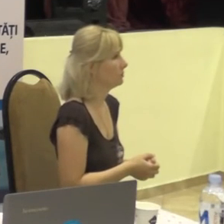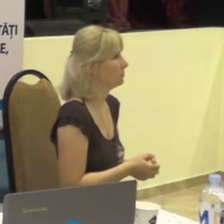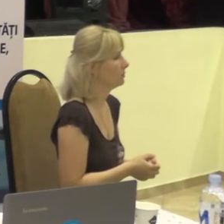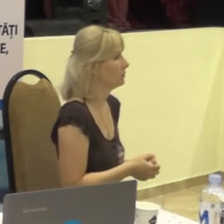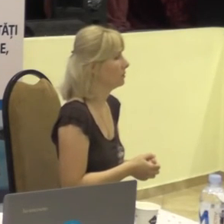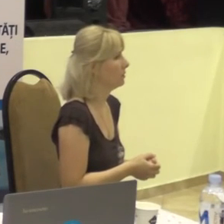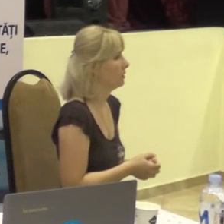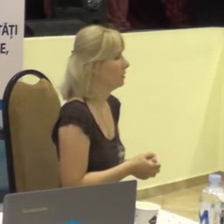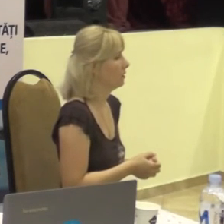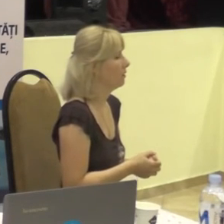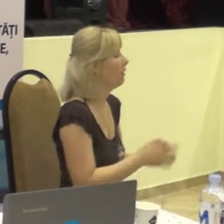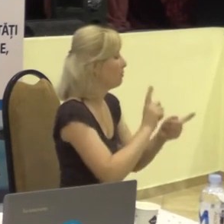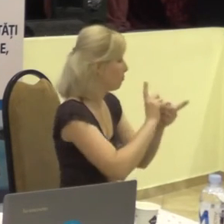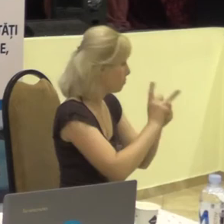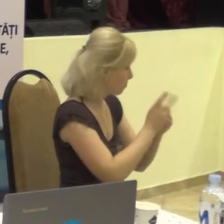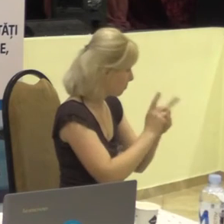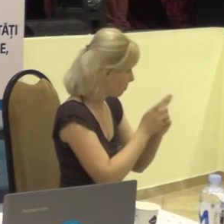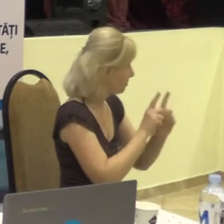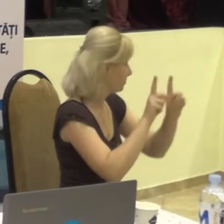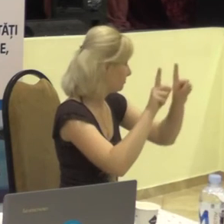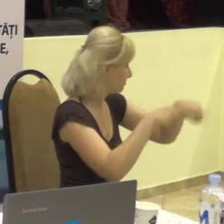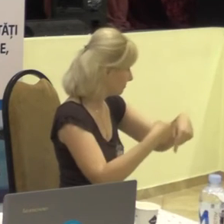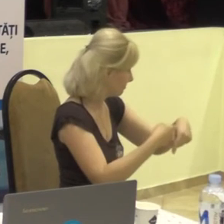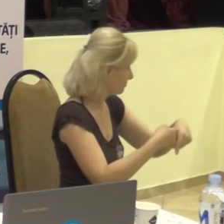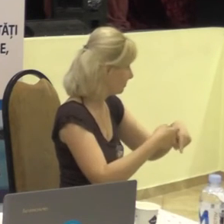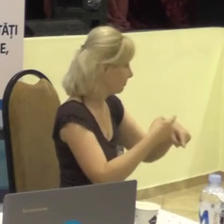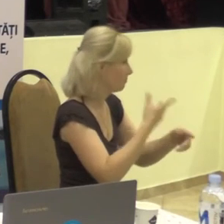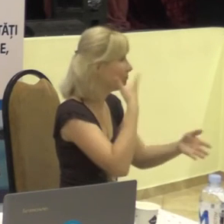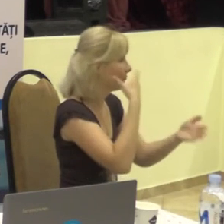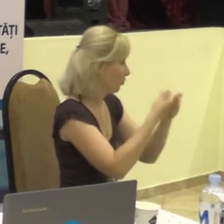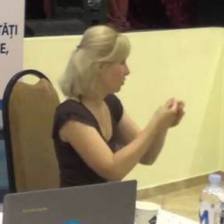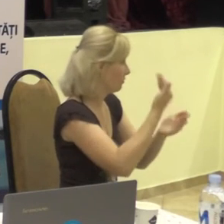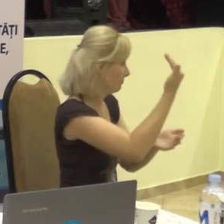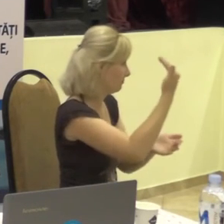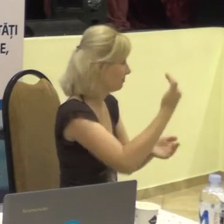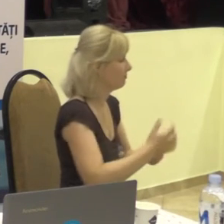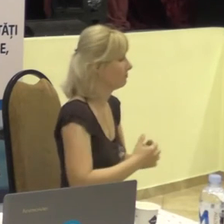către interpreții din această filială,